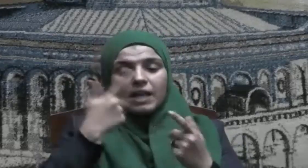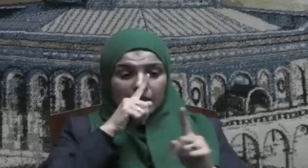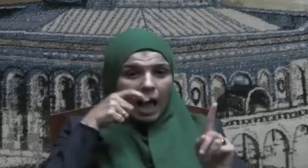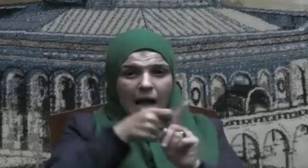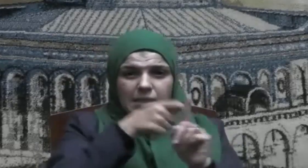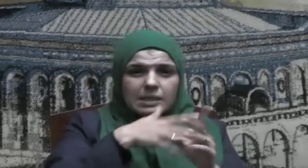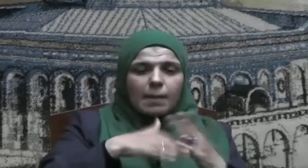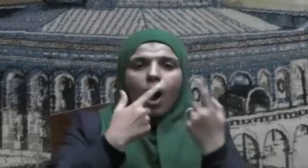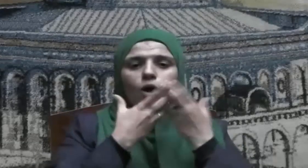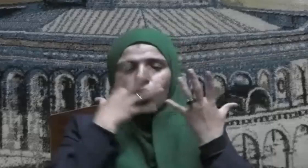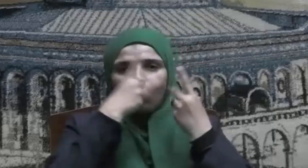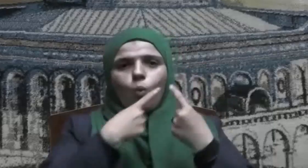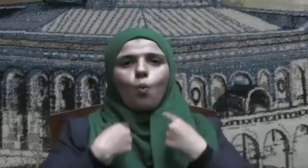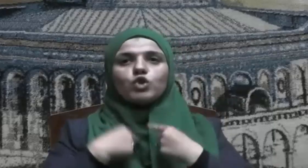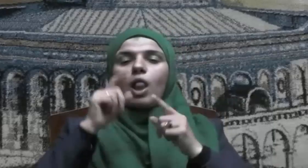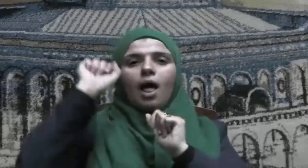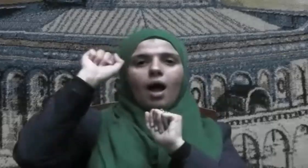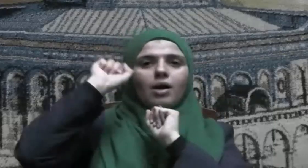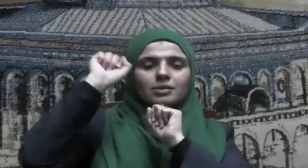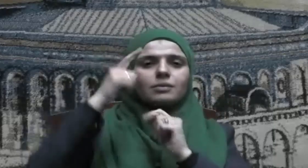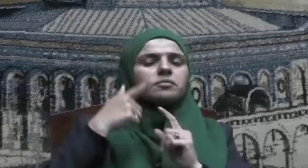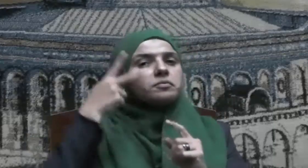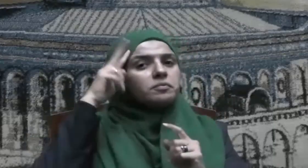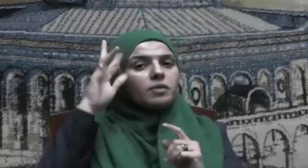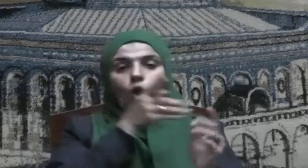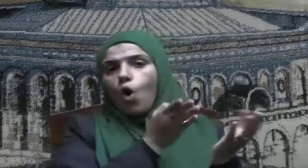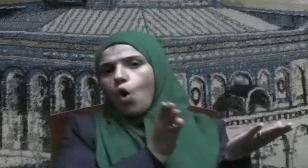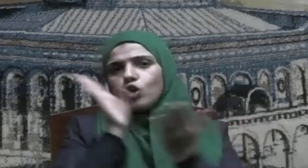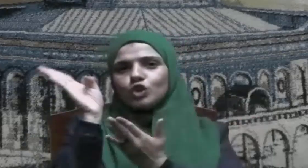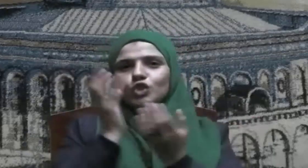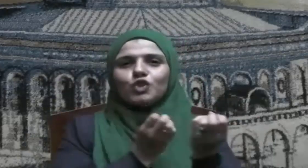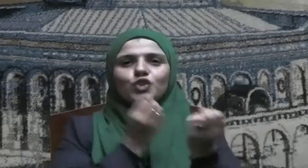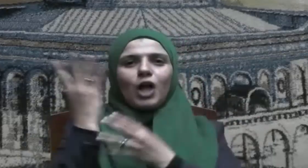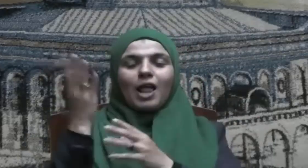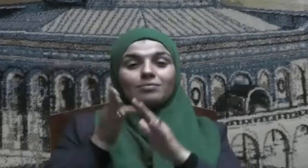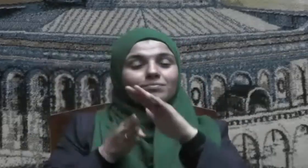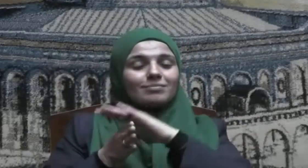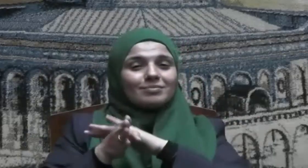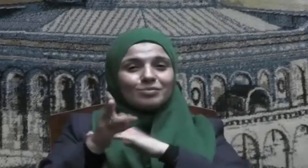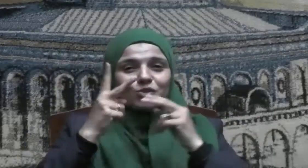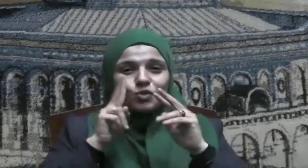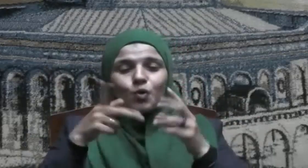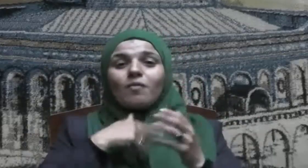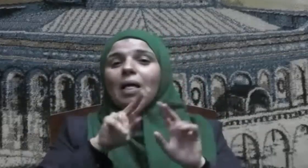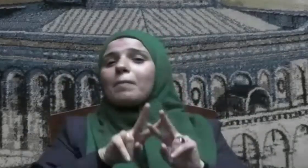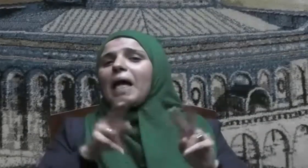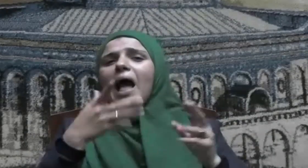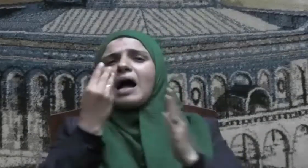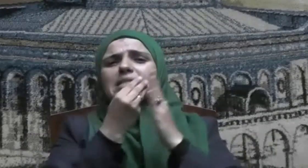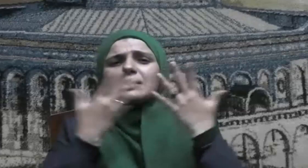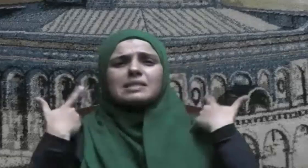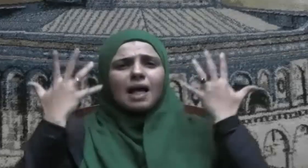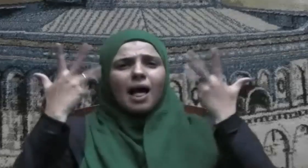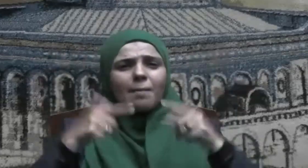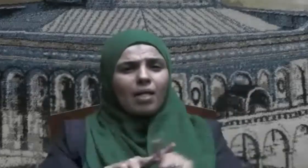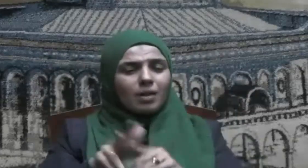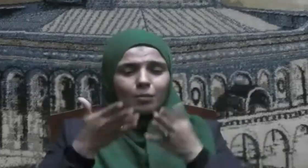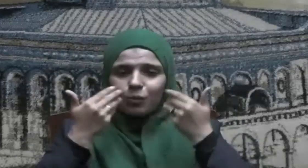وجاهدوا في سبيلي كنفت الجنة فينقولونها بغير حساب ولا عباد فتأتي